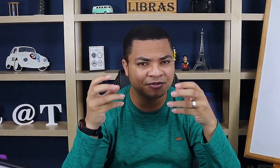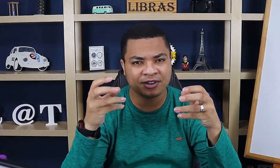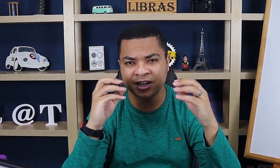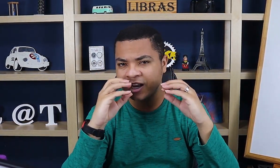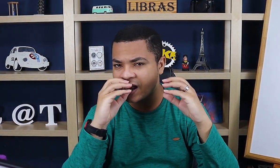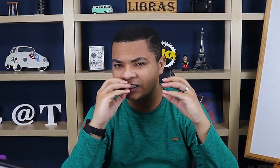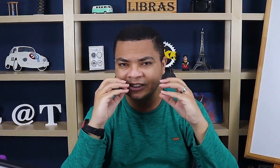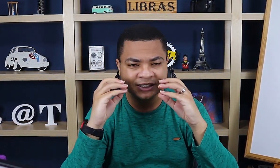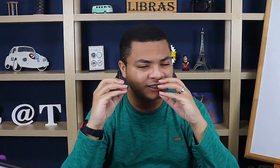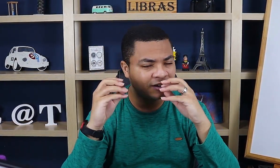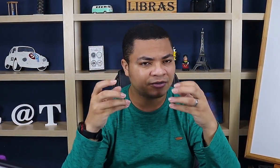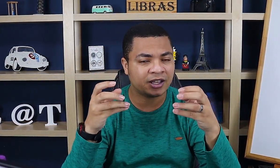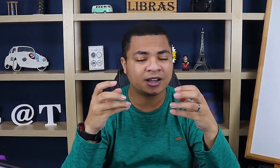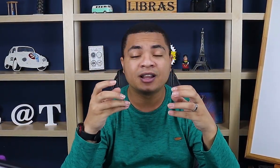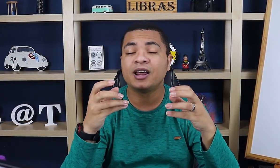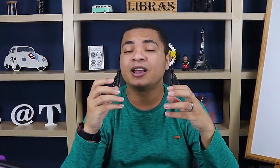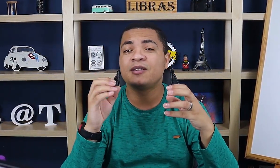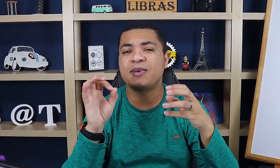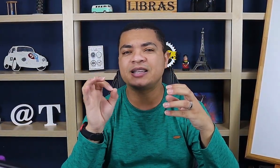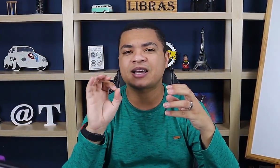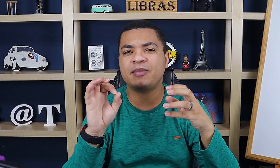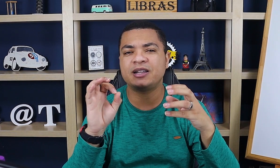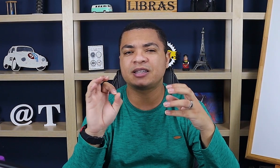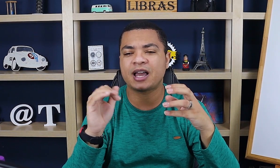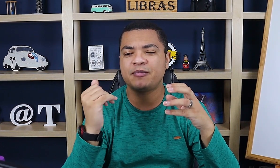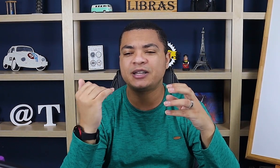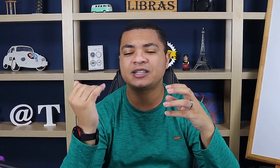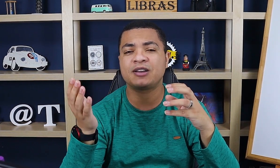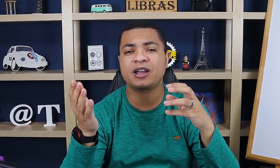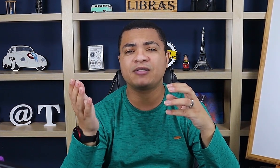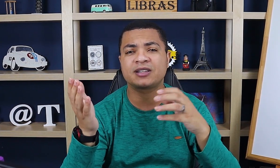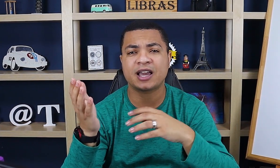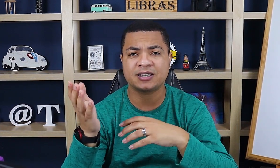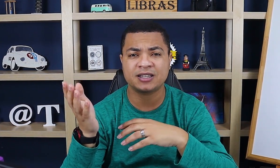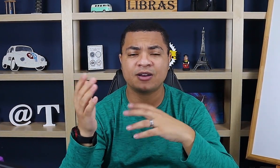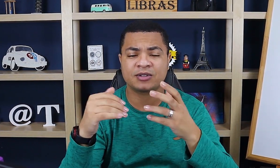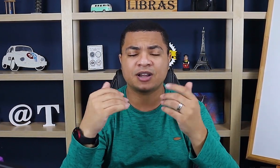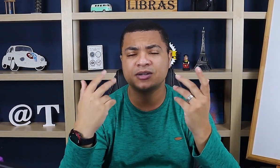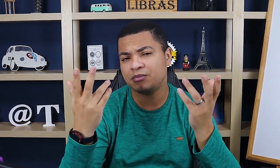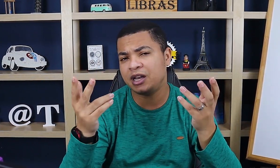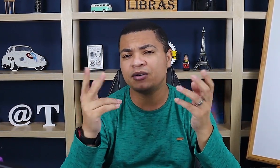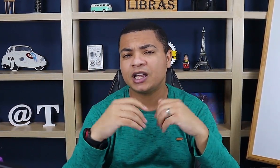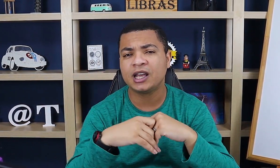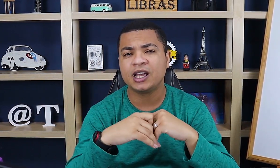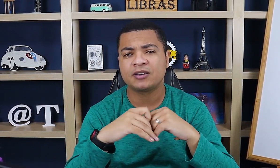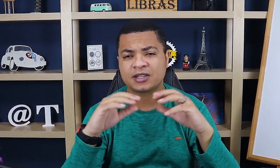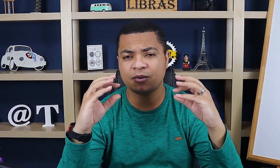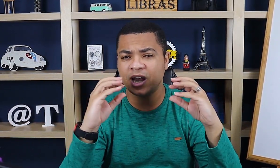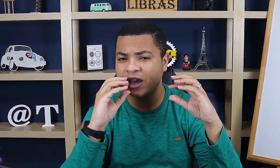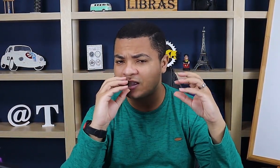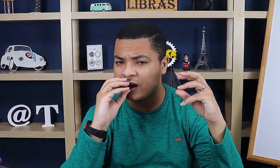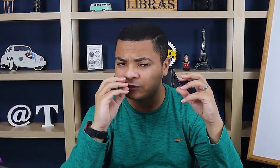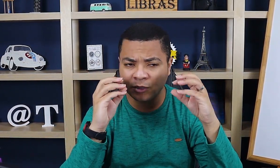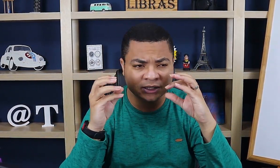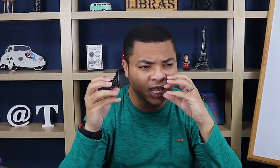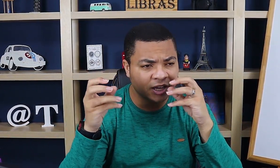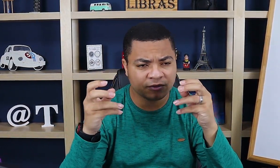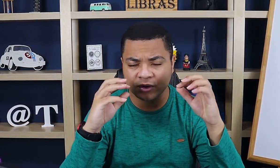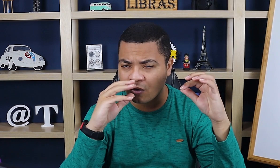Vira, vira, vira. Então, basicamente, você tá representando aquilo que você quer dizer. Ou seja, milho, né? Então, você com ele aqui e tá, ó, mordendo, virou,